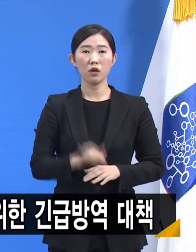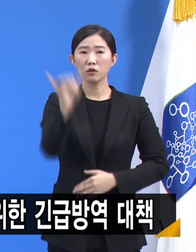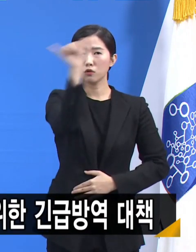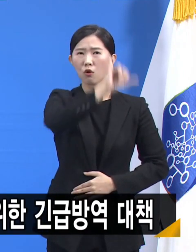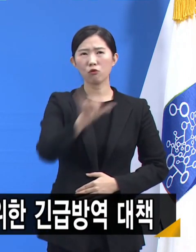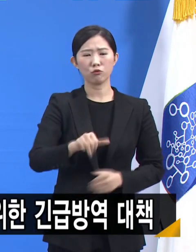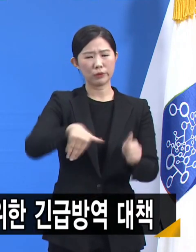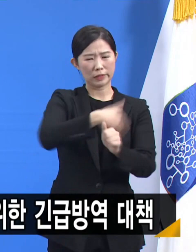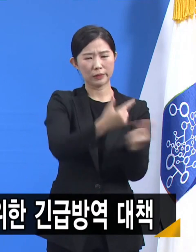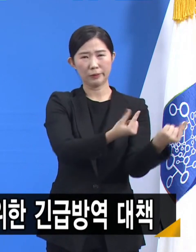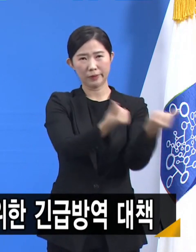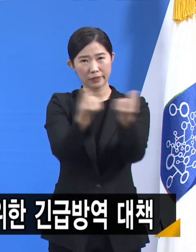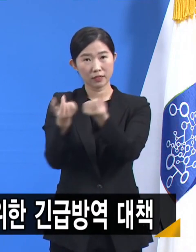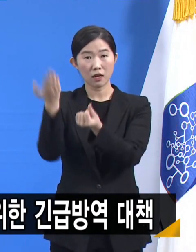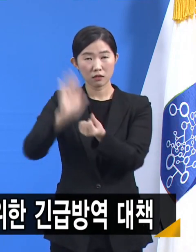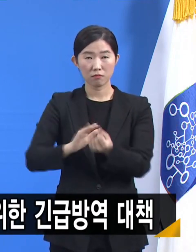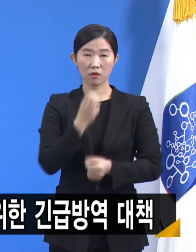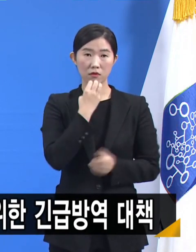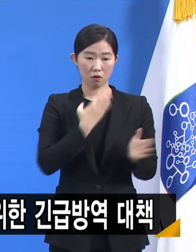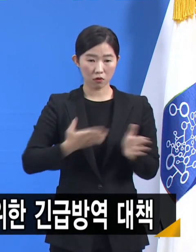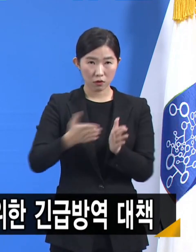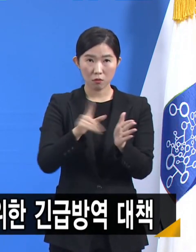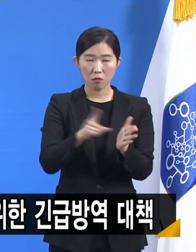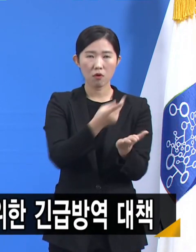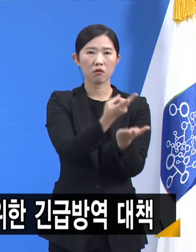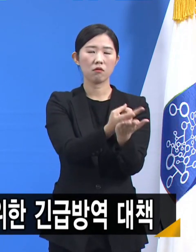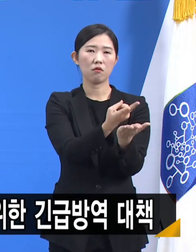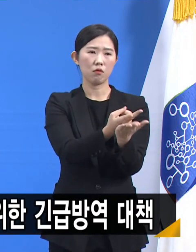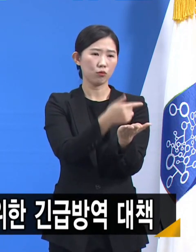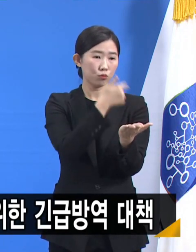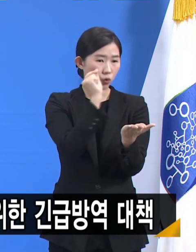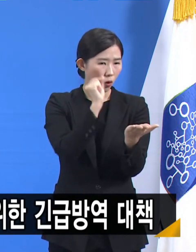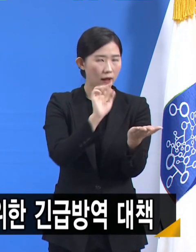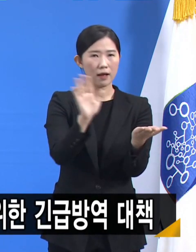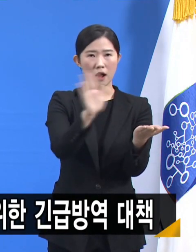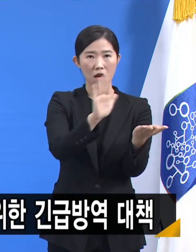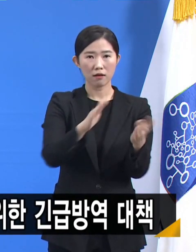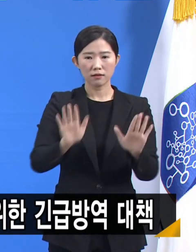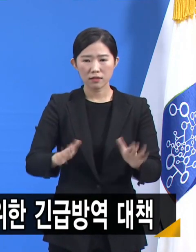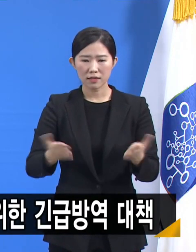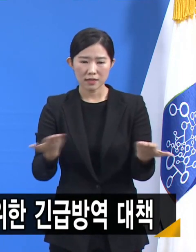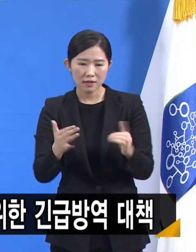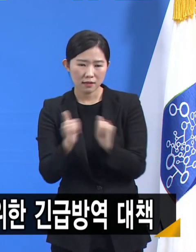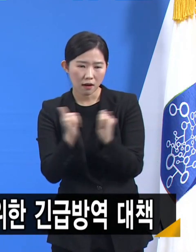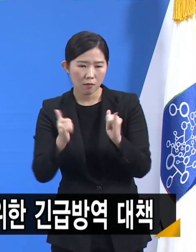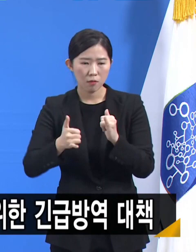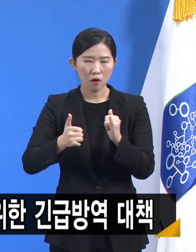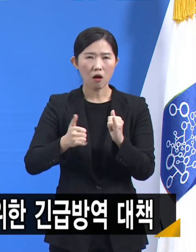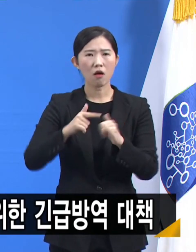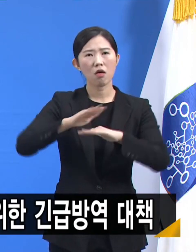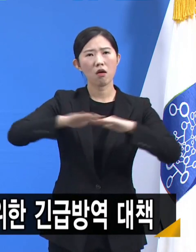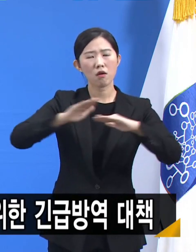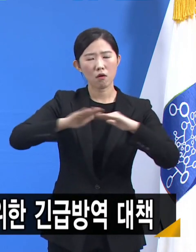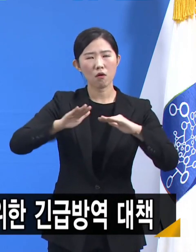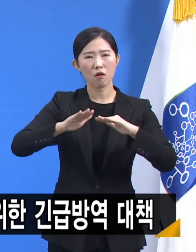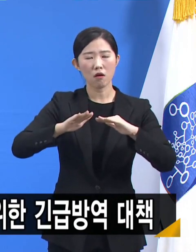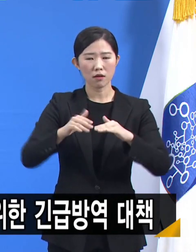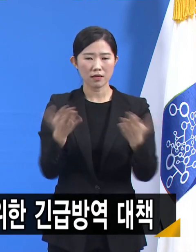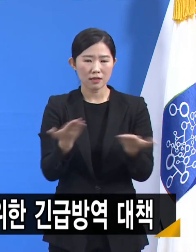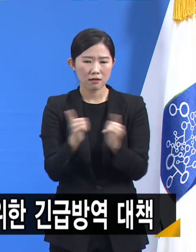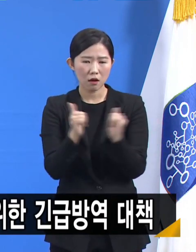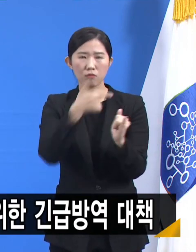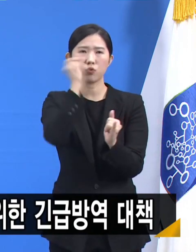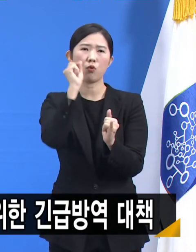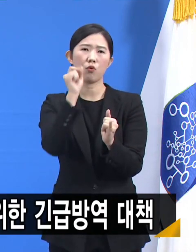경기도는 병상 부족보다 의료인력 부족 문제 해결이 더욱더 절실합니다. 이미 여러